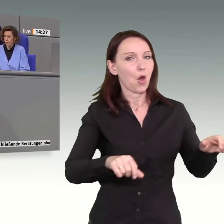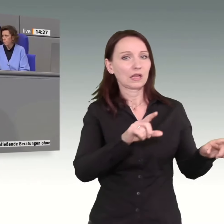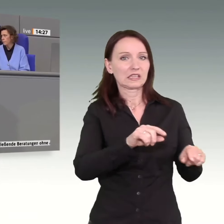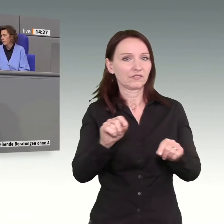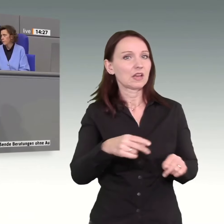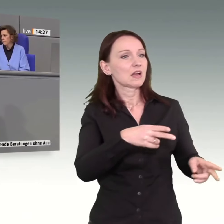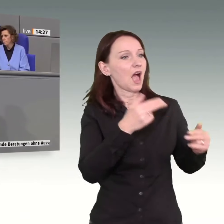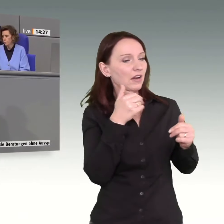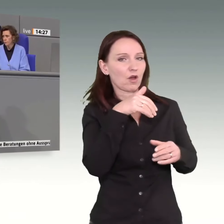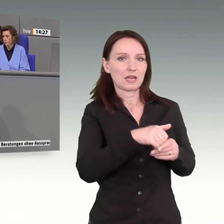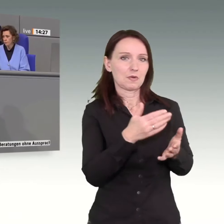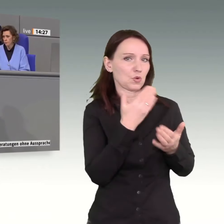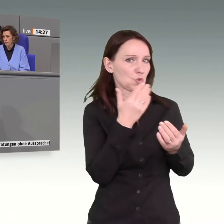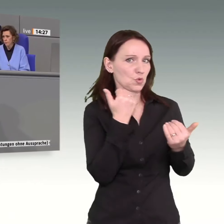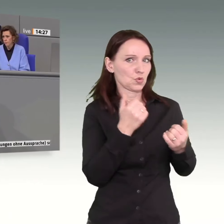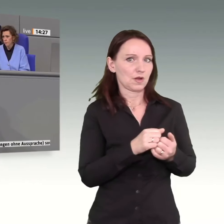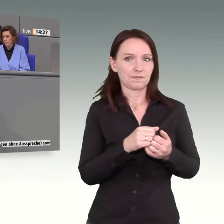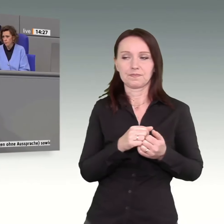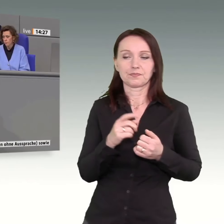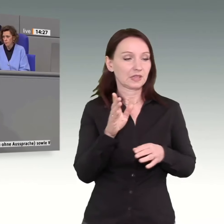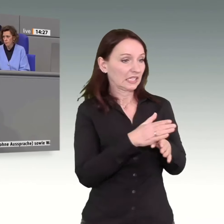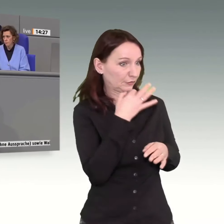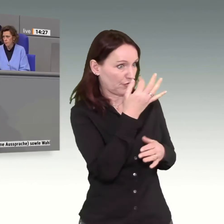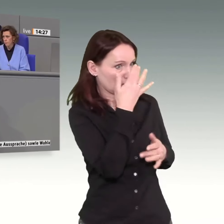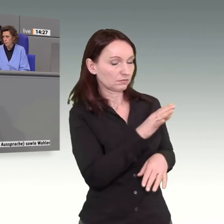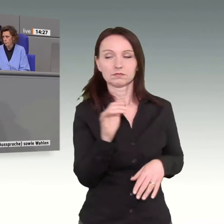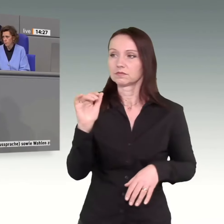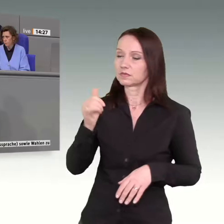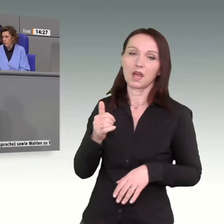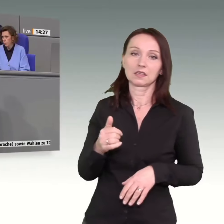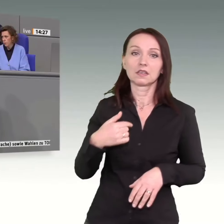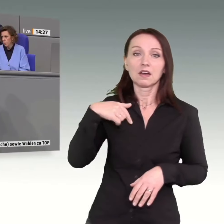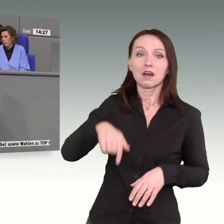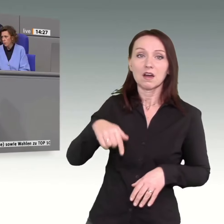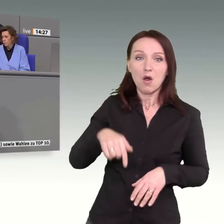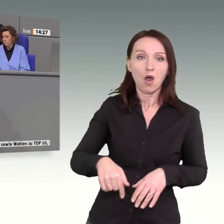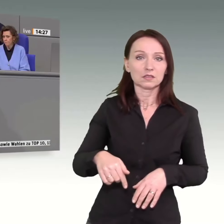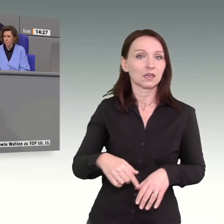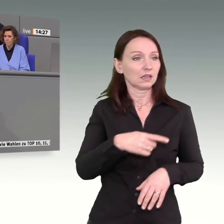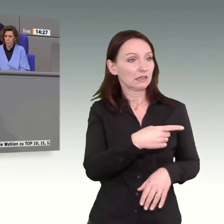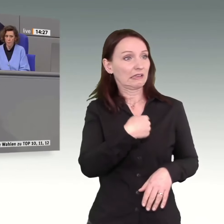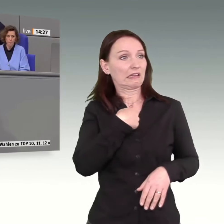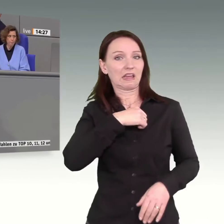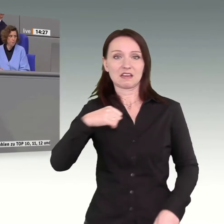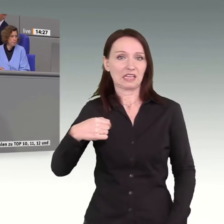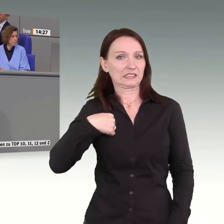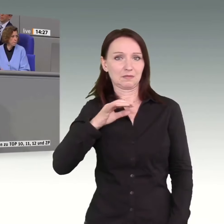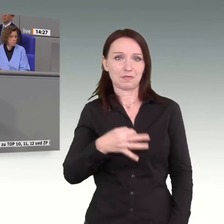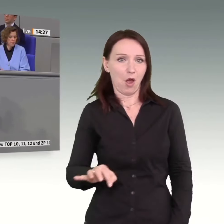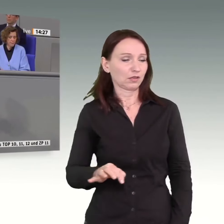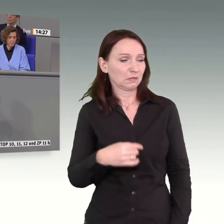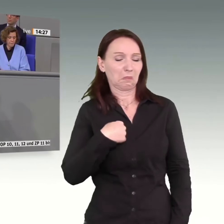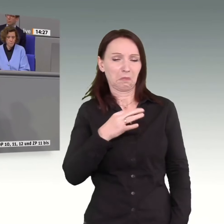wenig haben. Möchten Sie eine Zwischenfrage zu? Ich stelle Sie heute nicht in die rechte Ecke. Das muss ich gar nicht. Das tun Sie selbst.